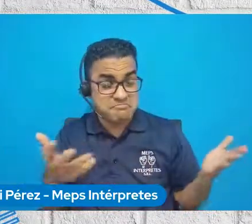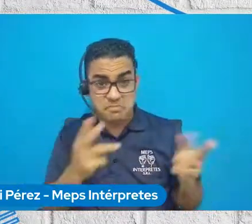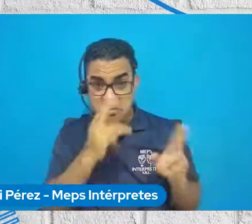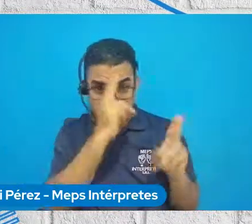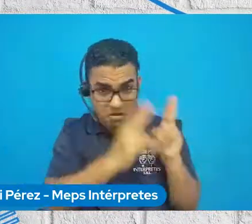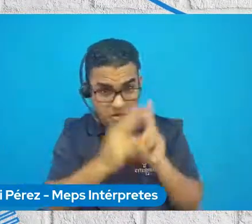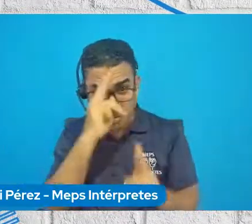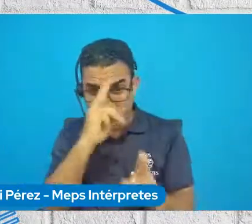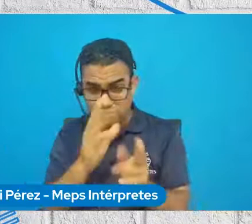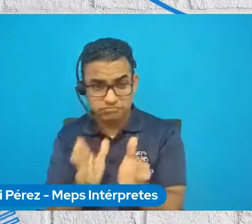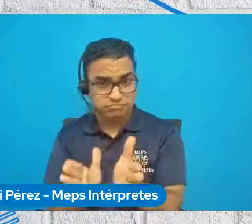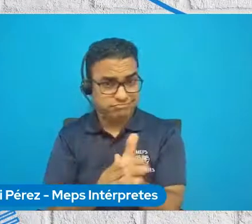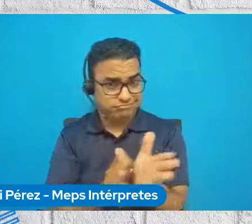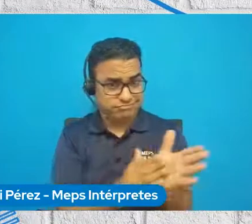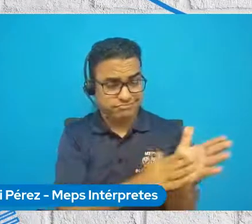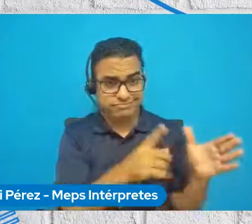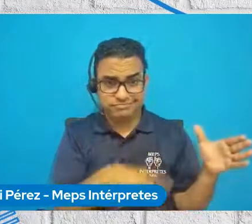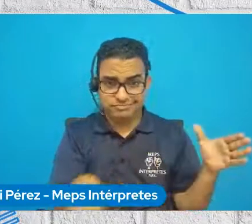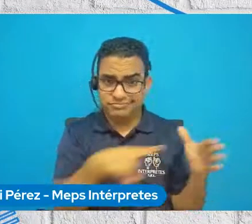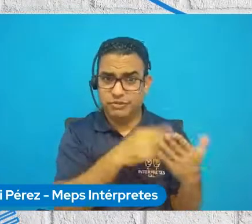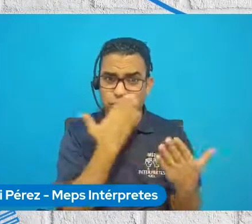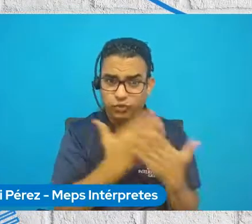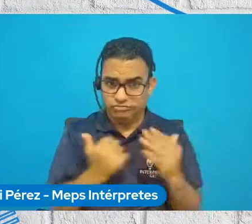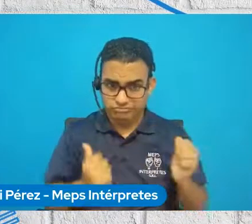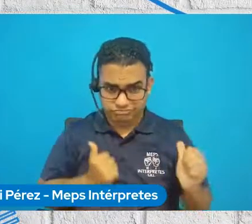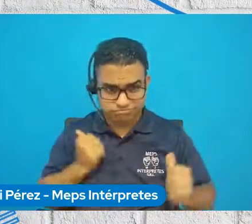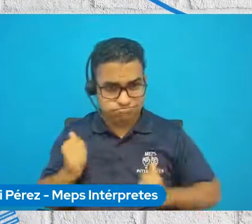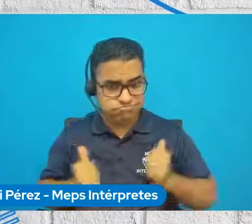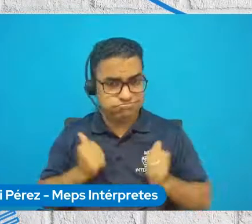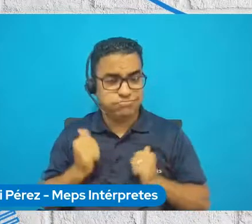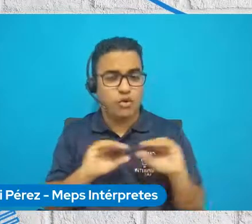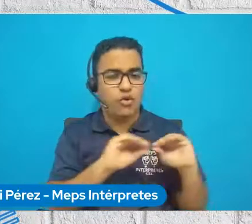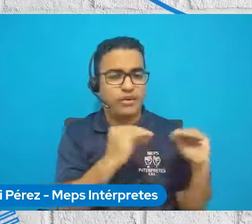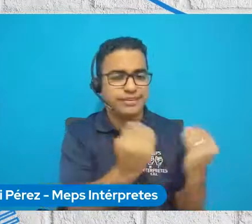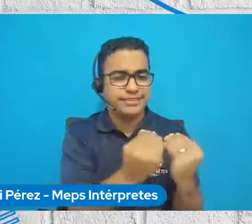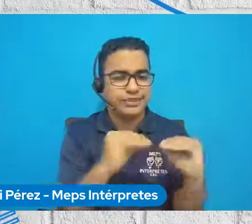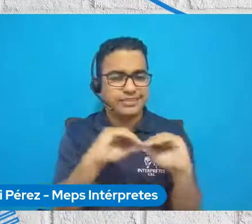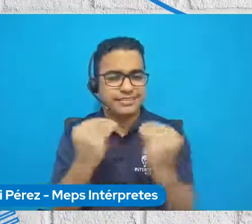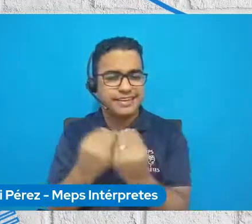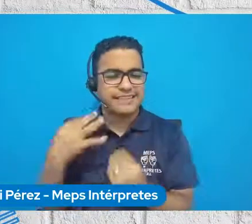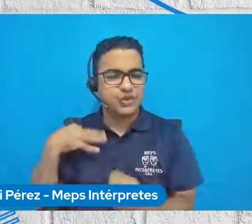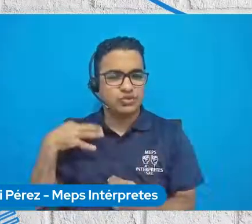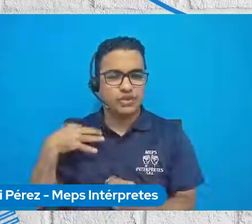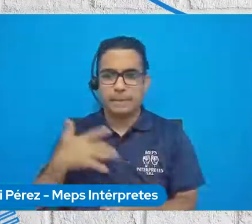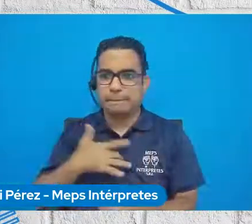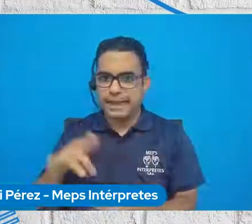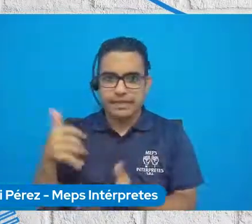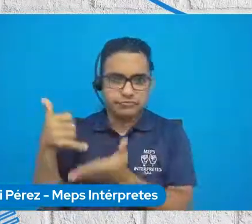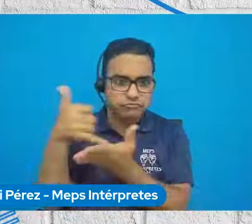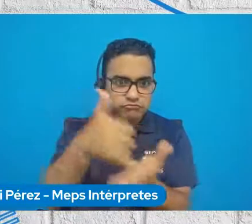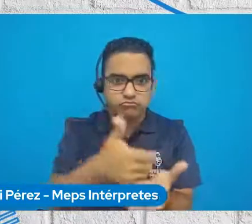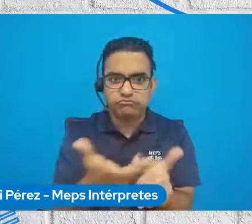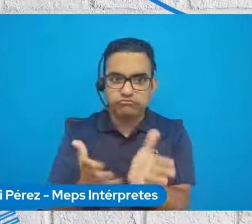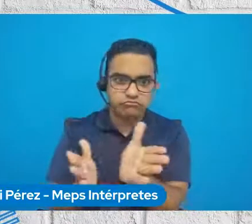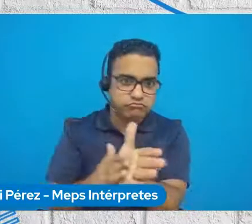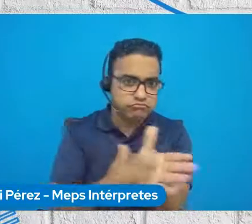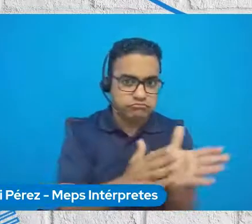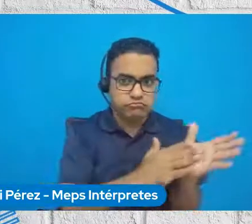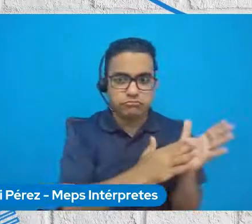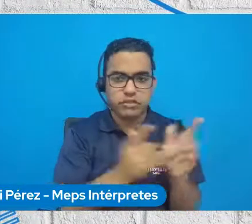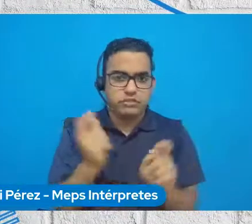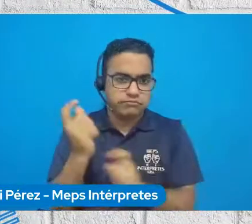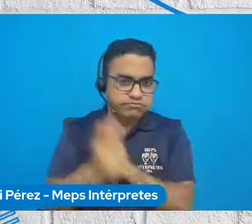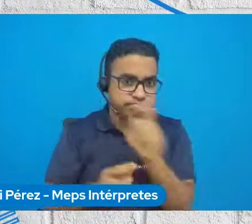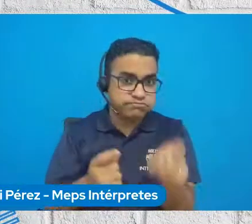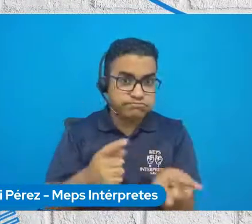a las acciones de voluntariado, las organizaciones de voluntariado, donde muchos de los postulantes o que han iniciado han